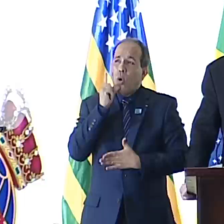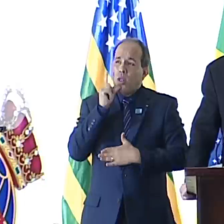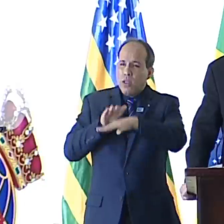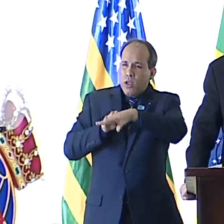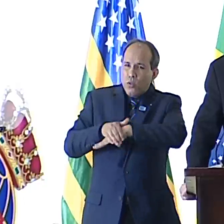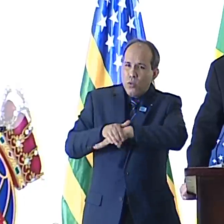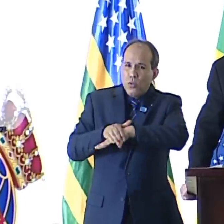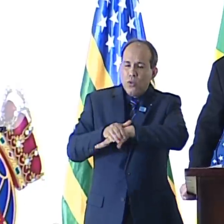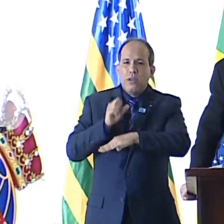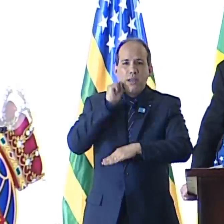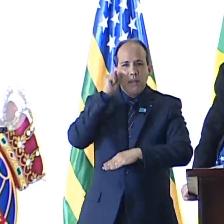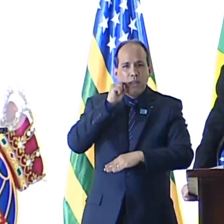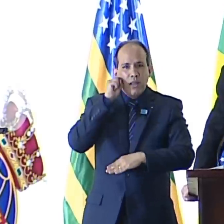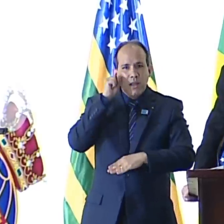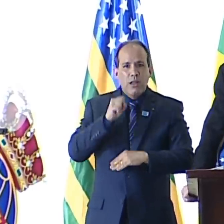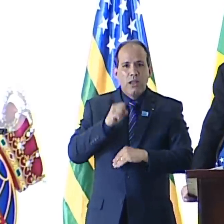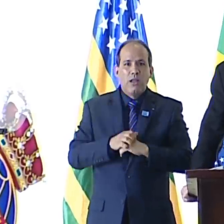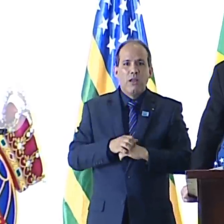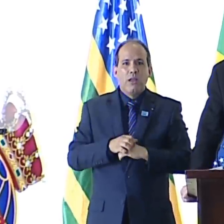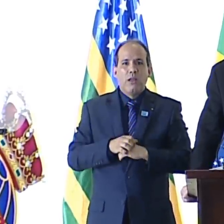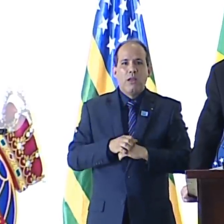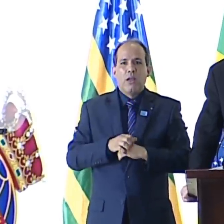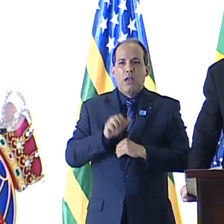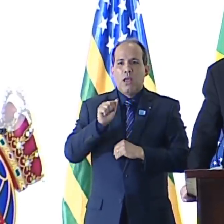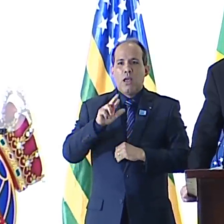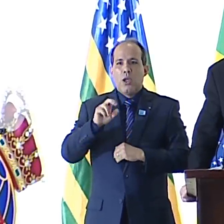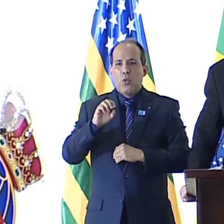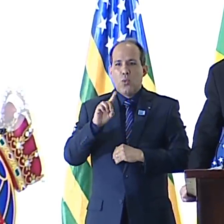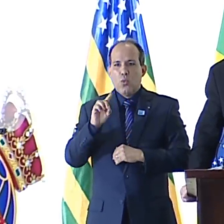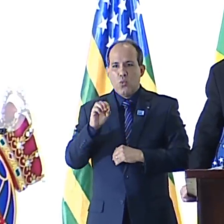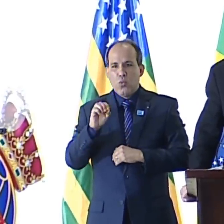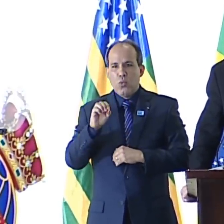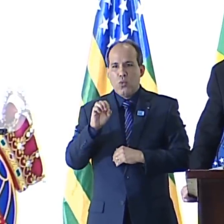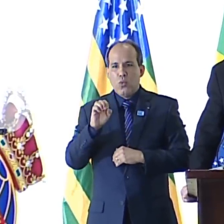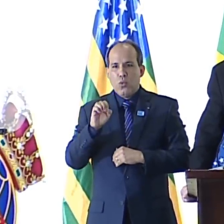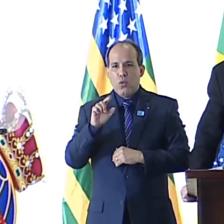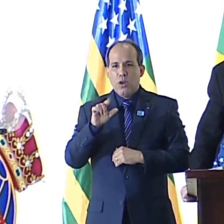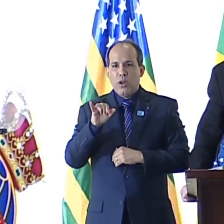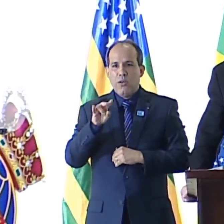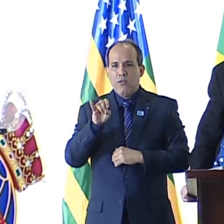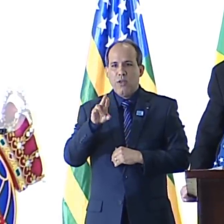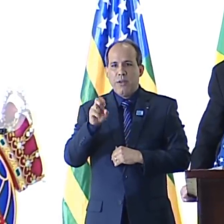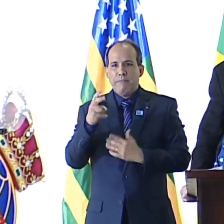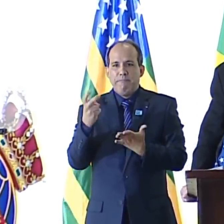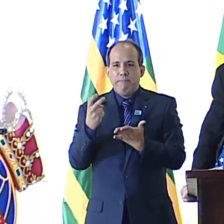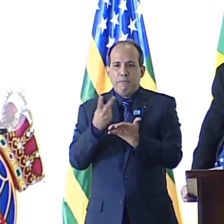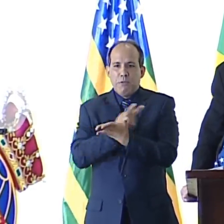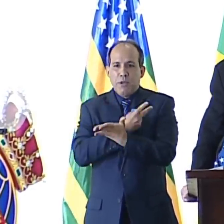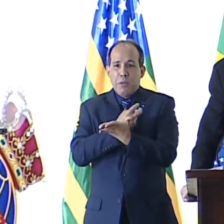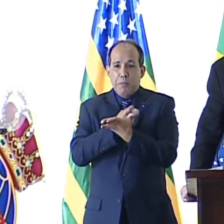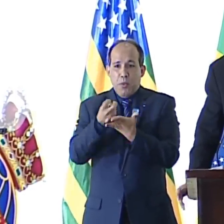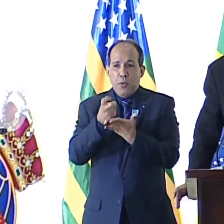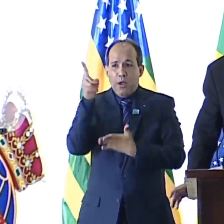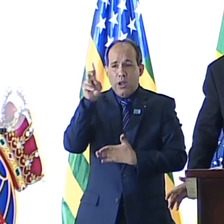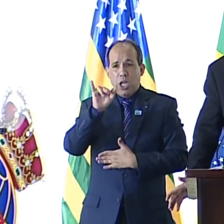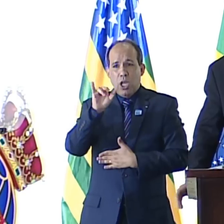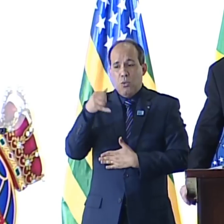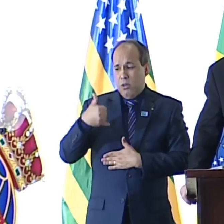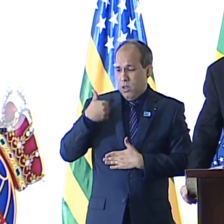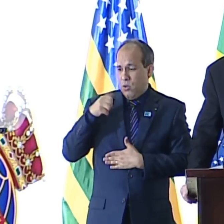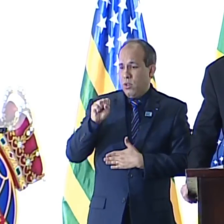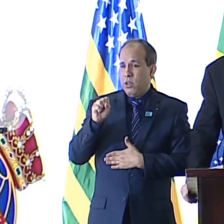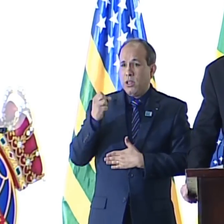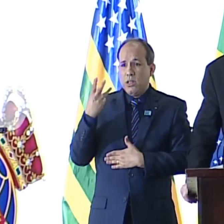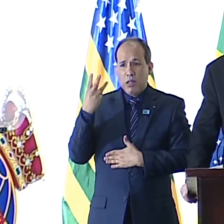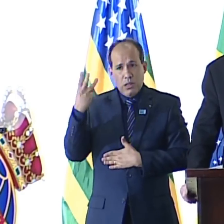do querido senador Haroldo de Oliveira, que faleceu no Rio de Janeiro aos 83 anos. E queria expressar